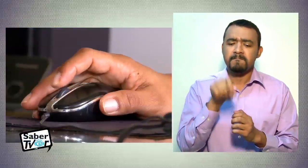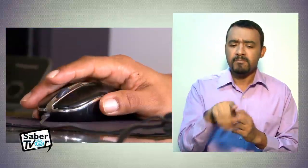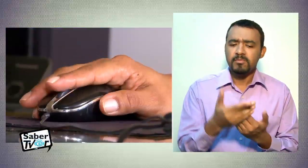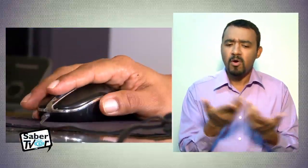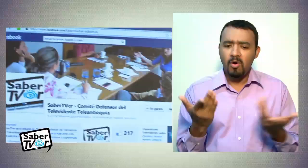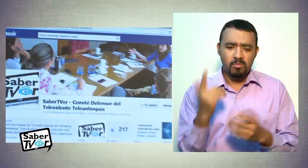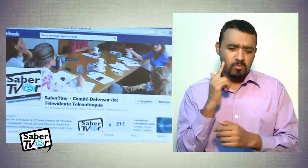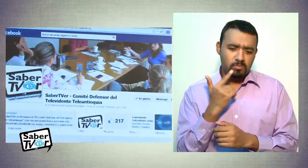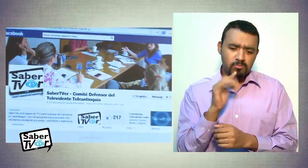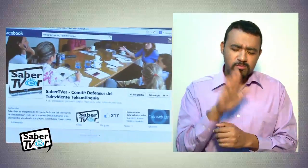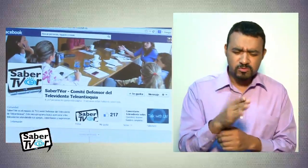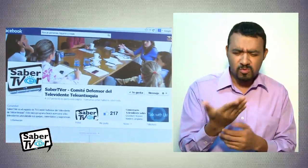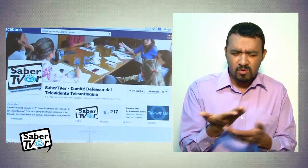comunidad con discapacidad auditiva.